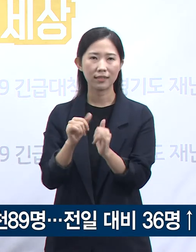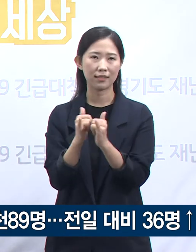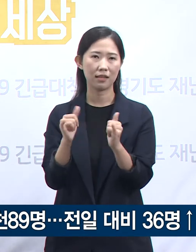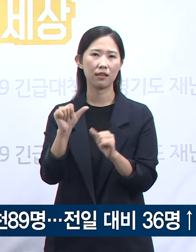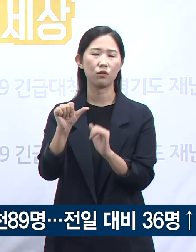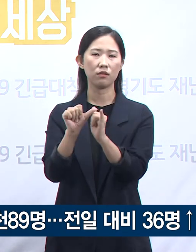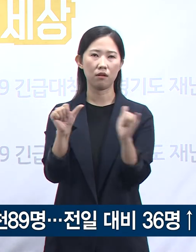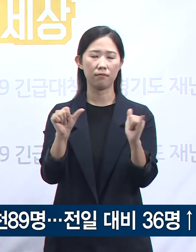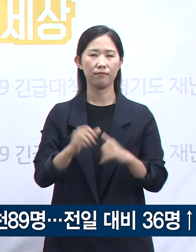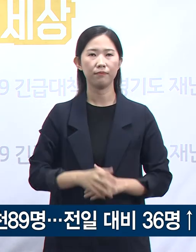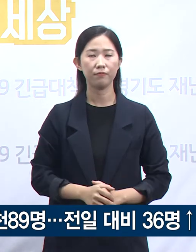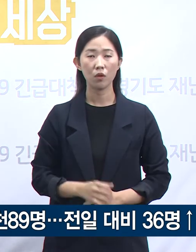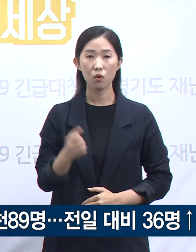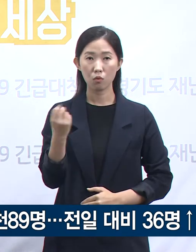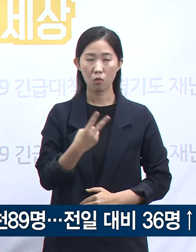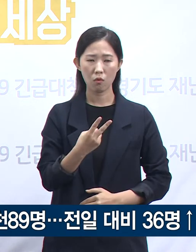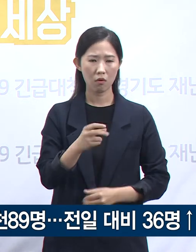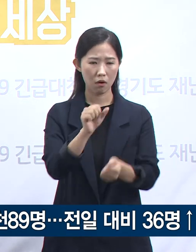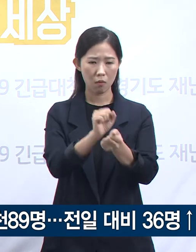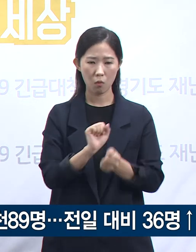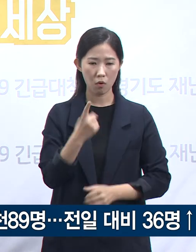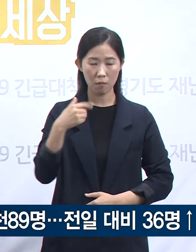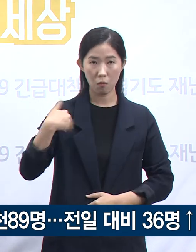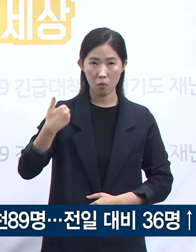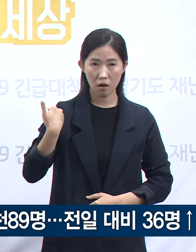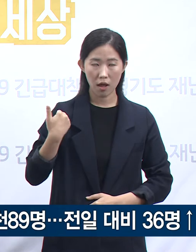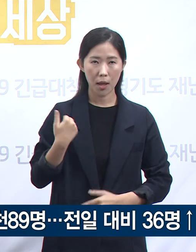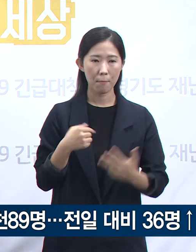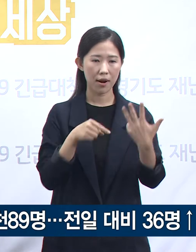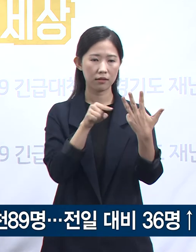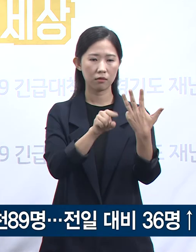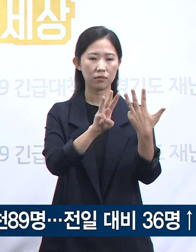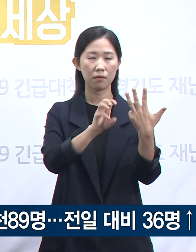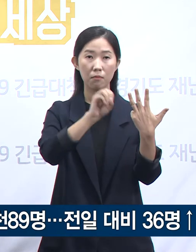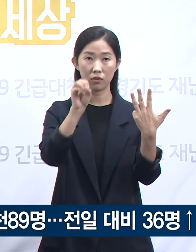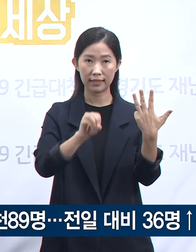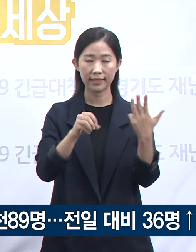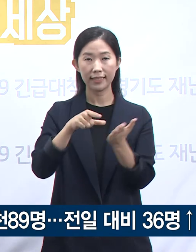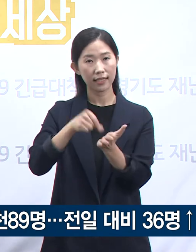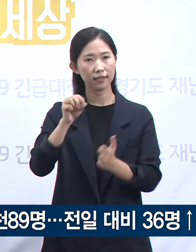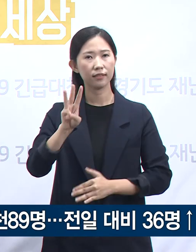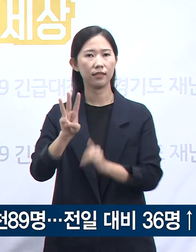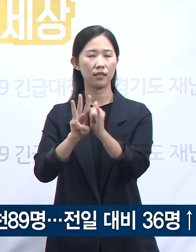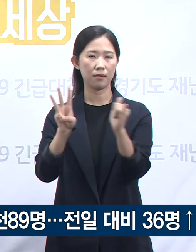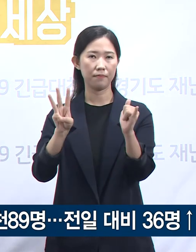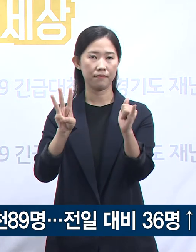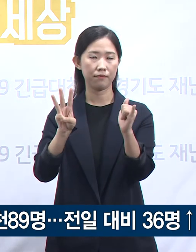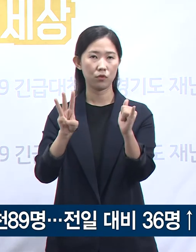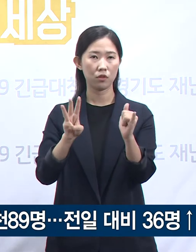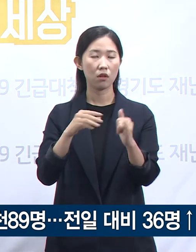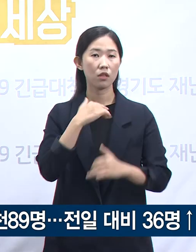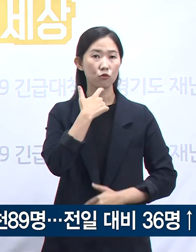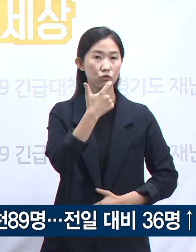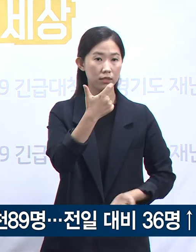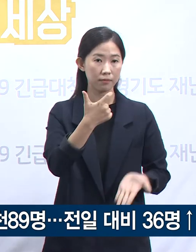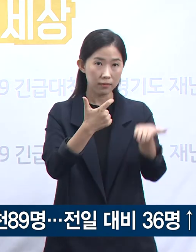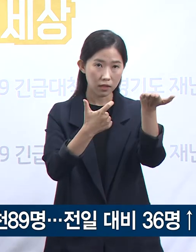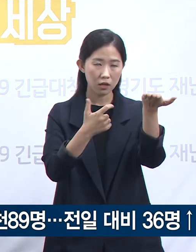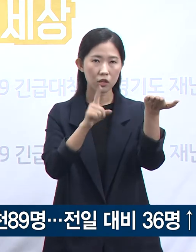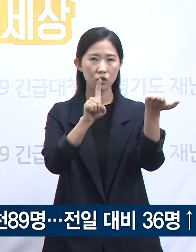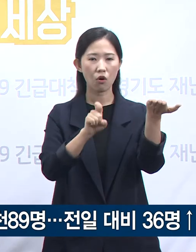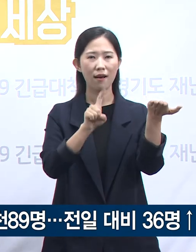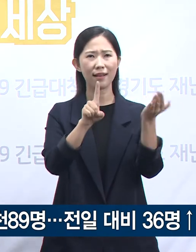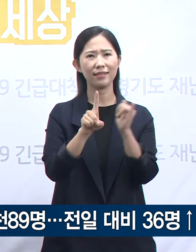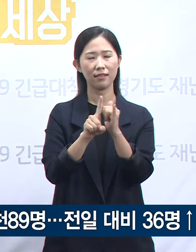감염 공료를 모르는 확진자는 8.3%인 3명이고 60세 이상 고령자는 11명으로 30